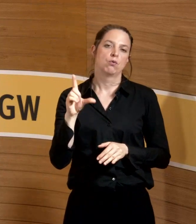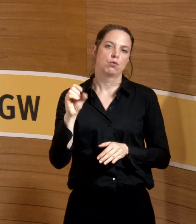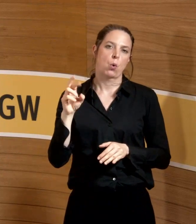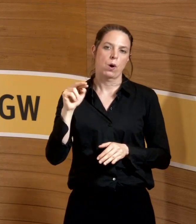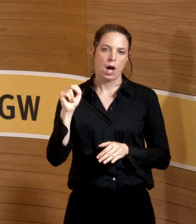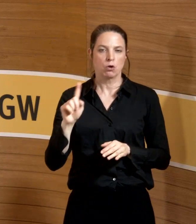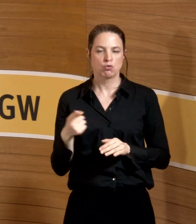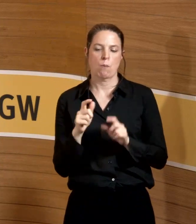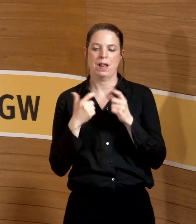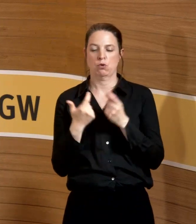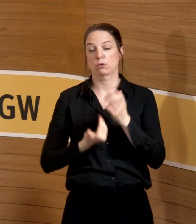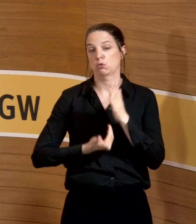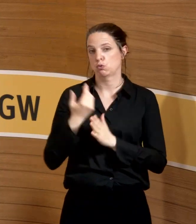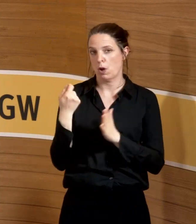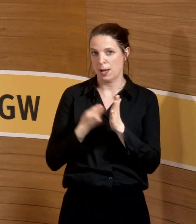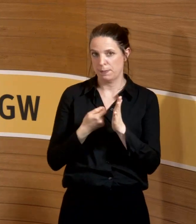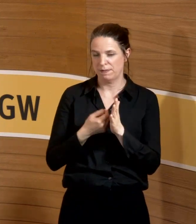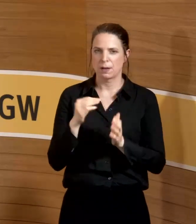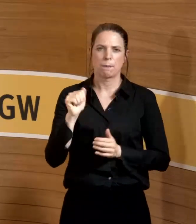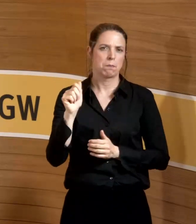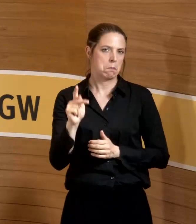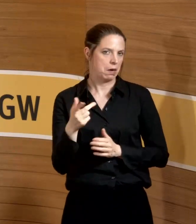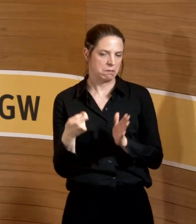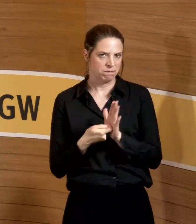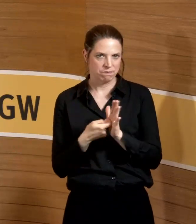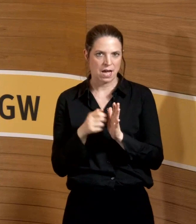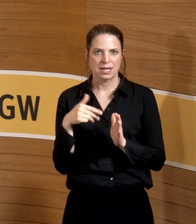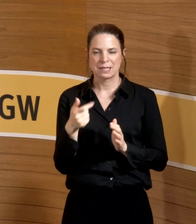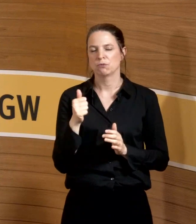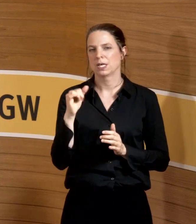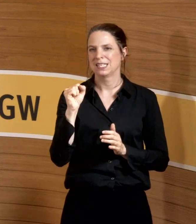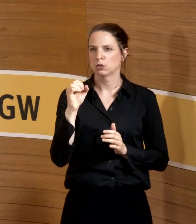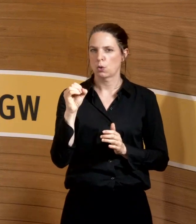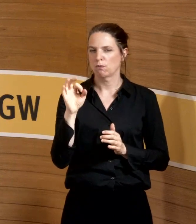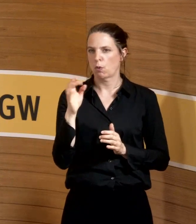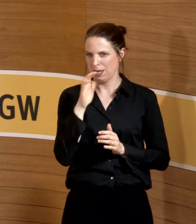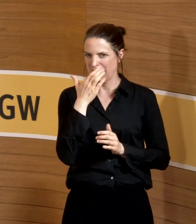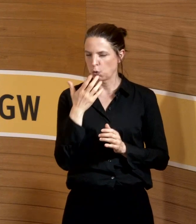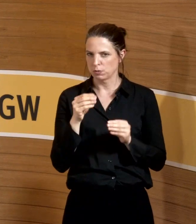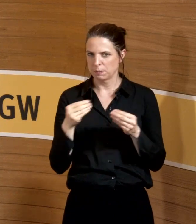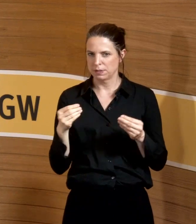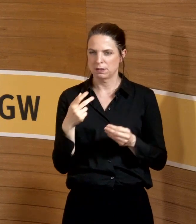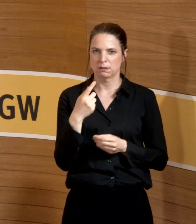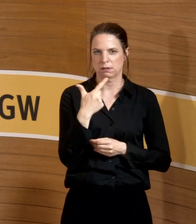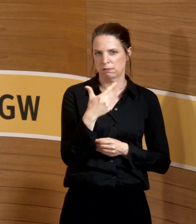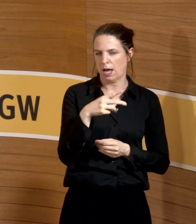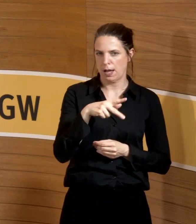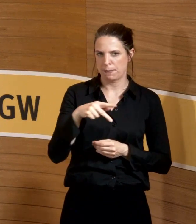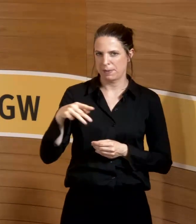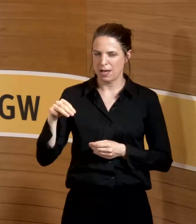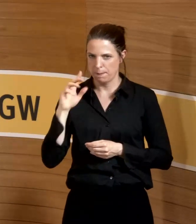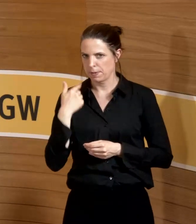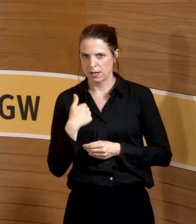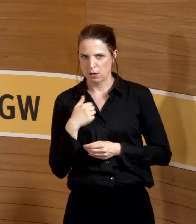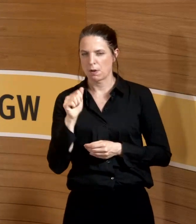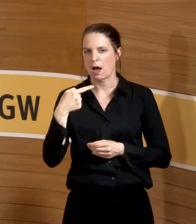bewertet worden. Es gibt einen MAG-Wert mittlerweile für Isofloran von 2 ppm, glaube ich. Der